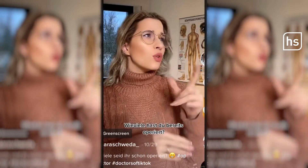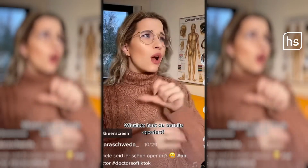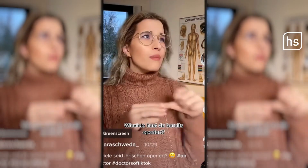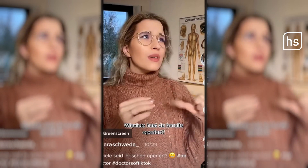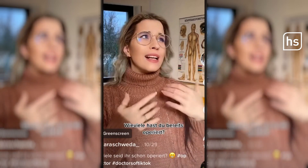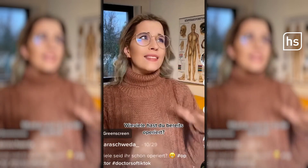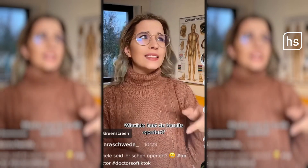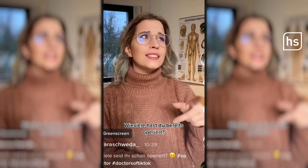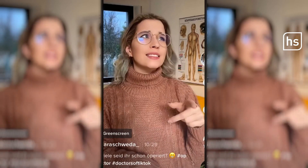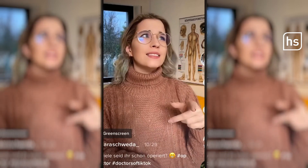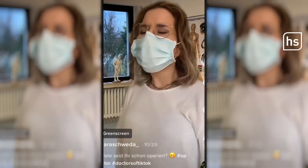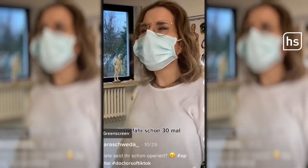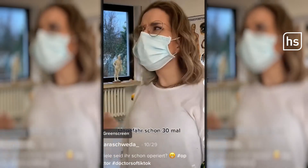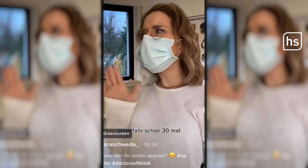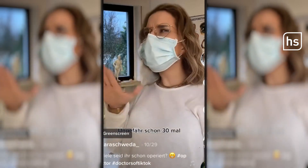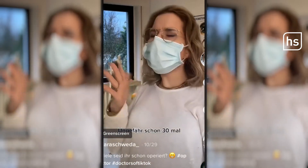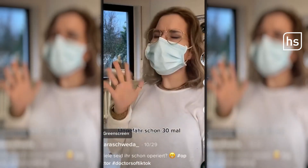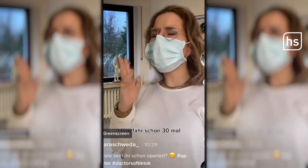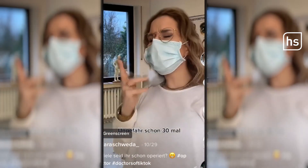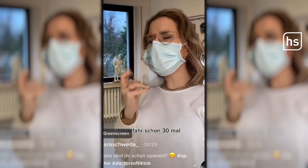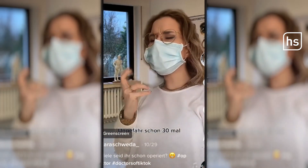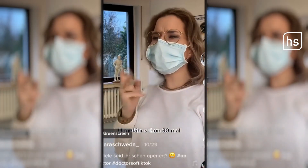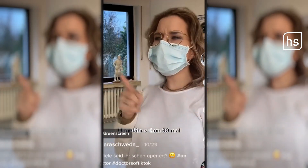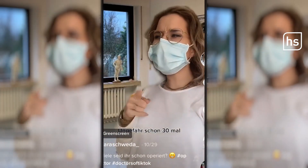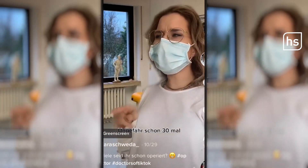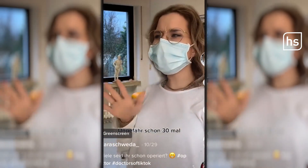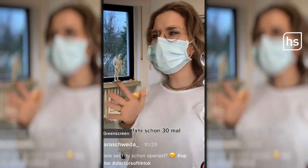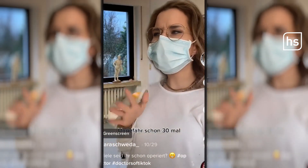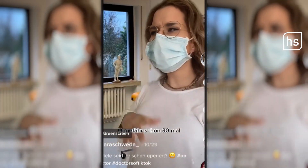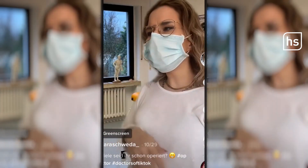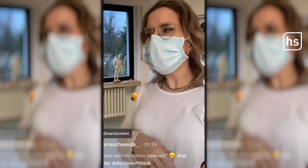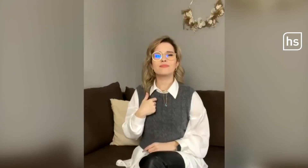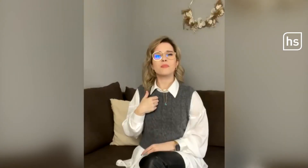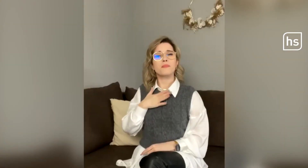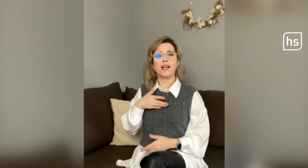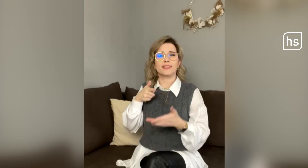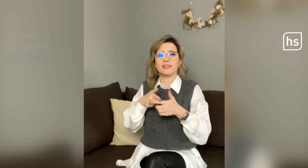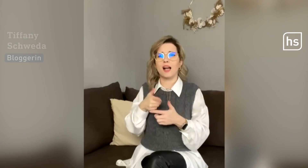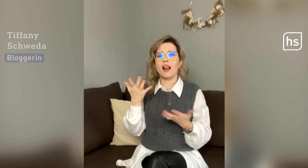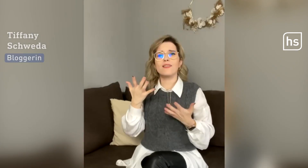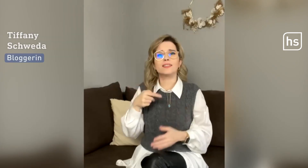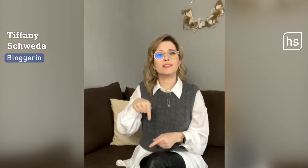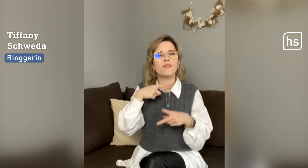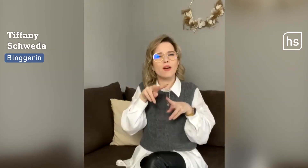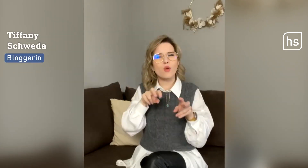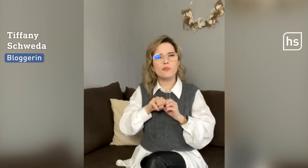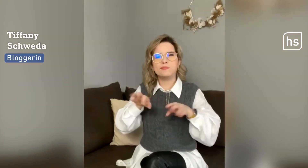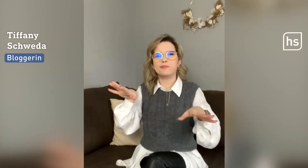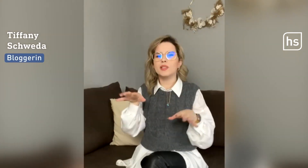möchte mit ihren Social Media Accounts mehr Aufmerksamkeit für Gehörlose schaffen. Mein Ziel ist es, über unsere Träume, Ziele und